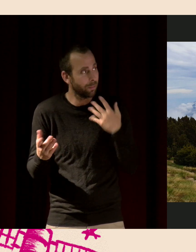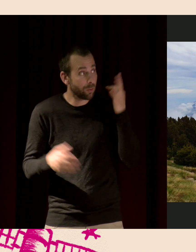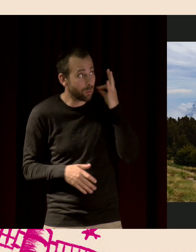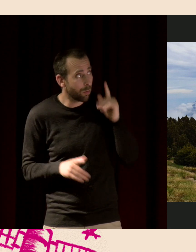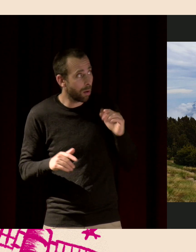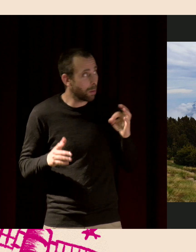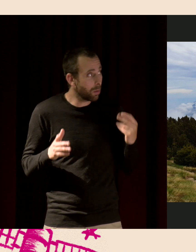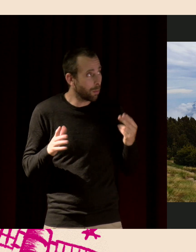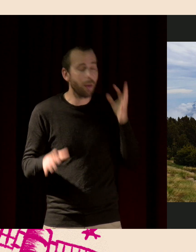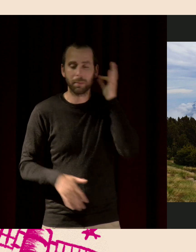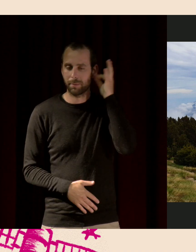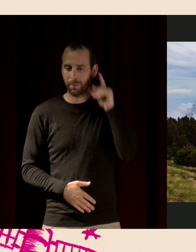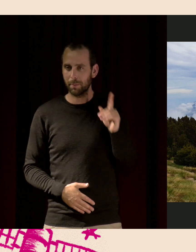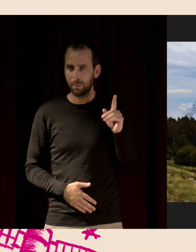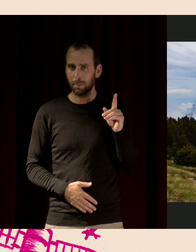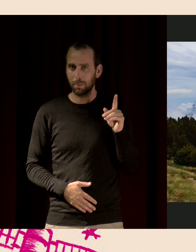Ils sont là.